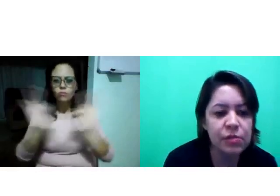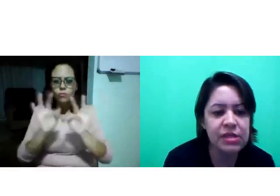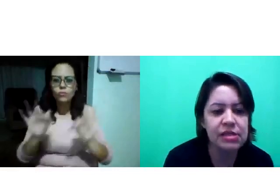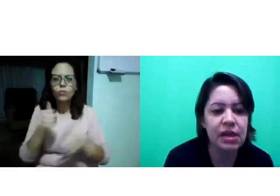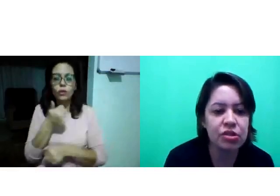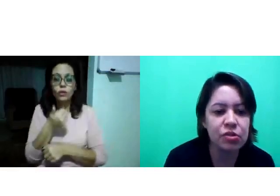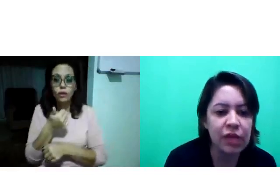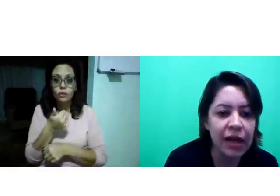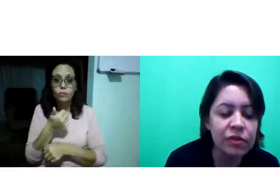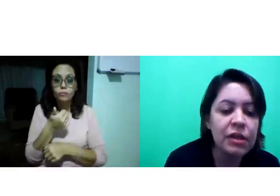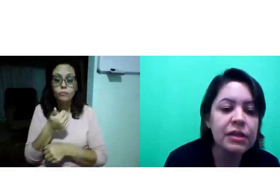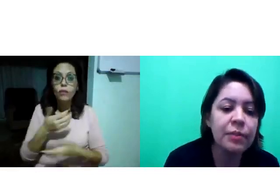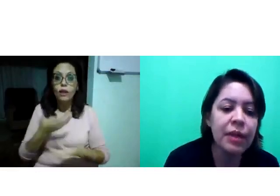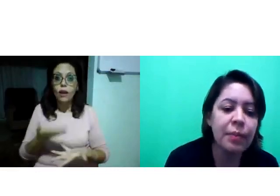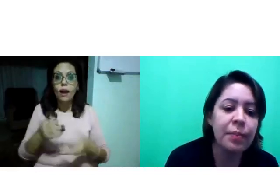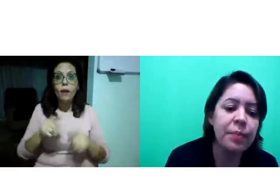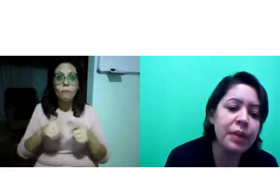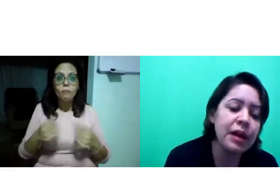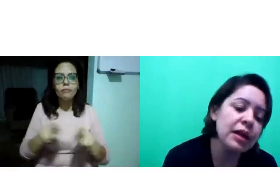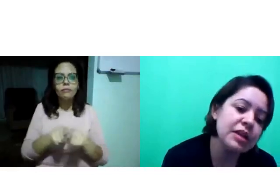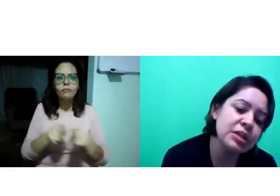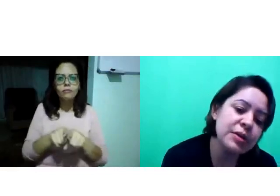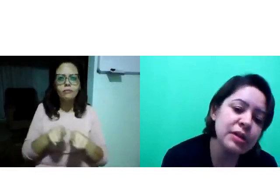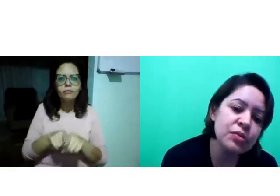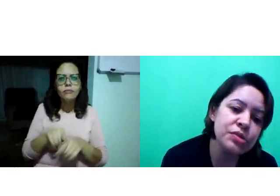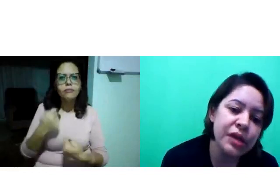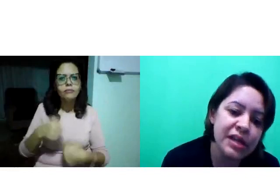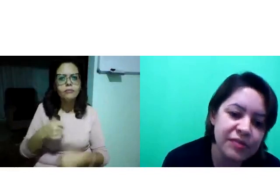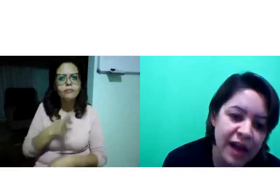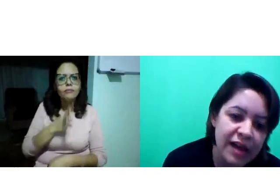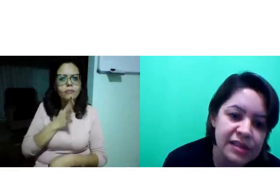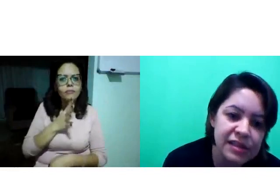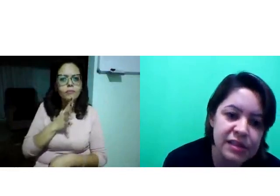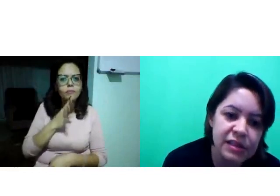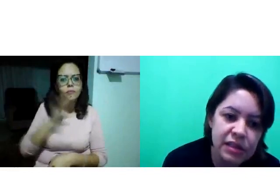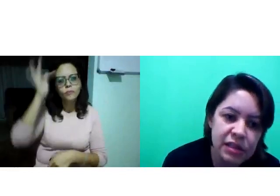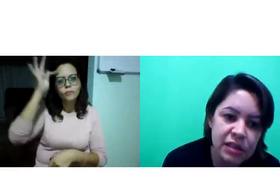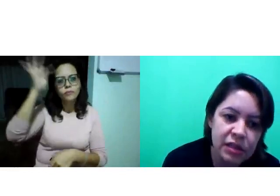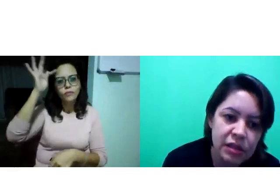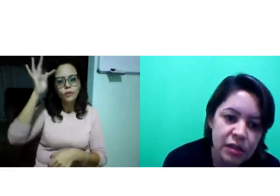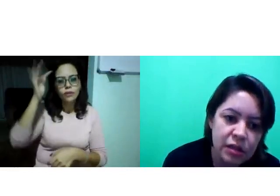dos sinais. Isso precisa estar articulado também para que a gente possa construir as frases.